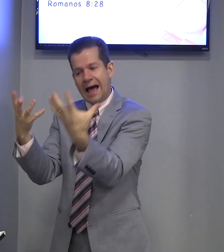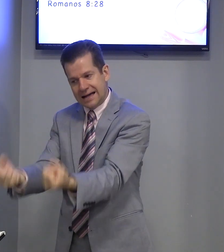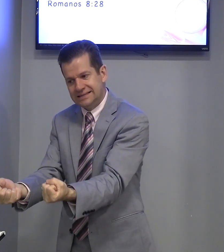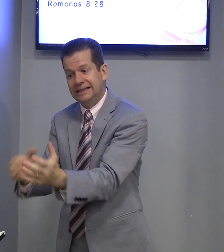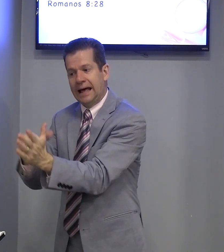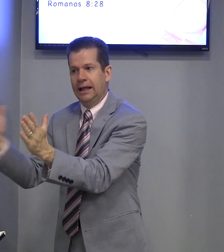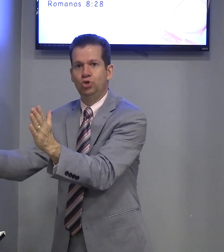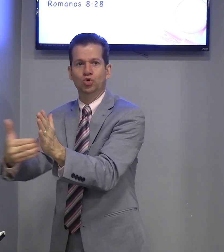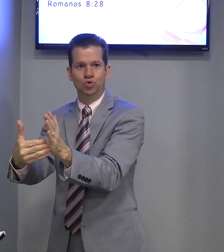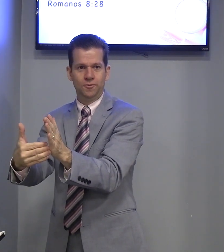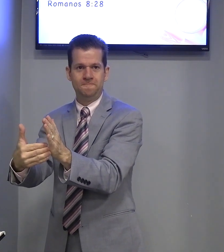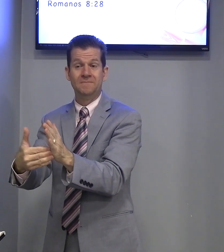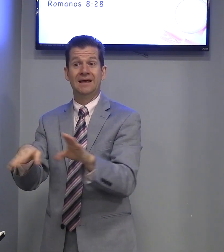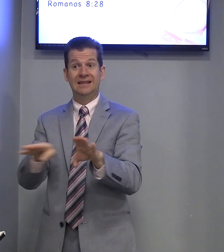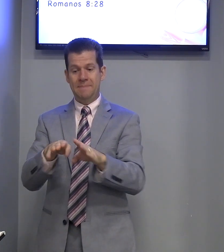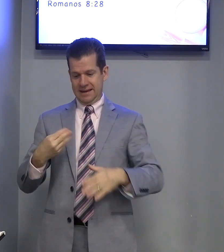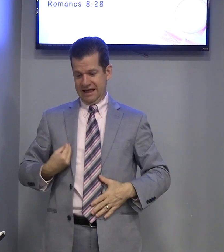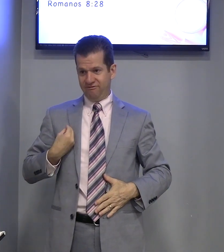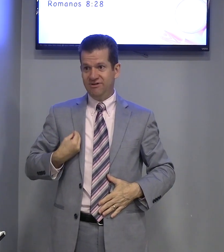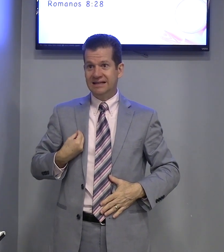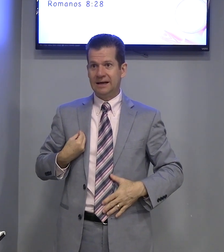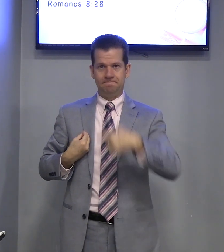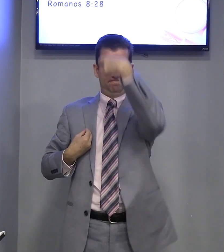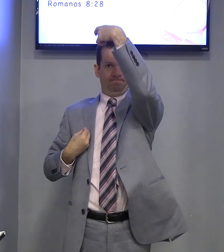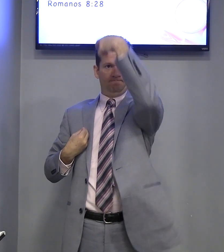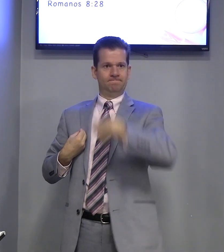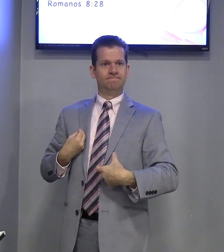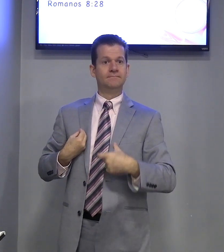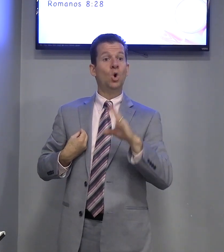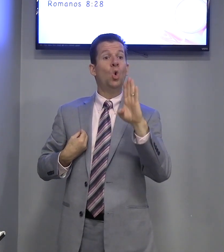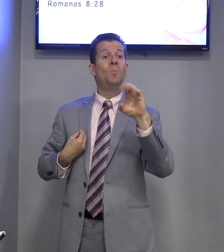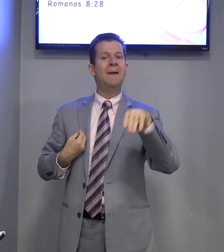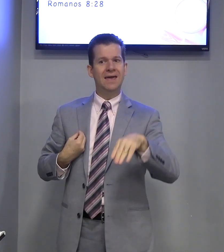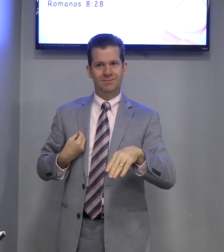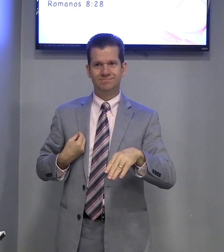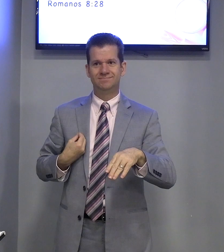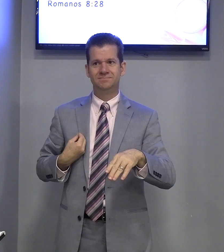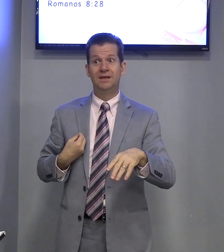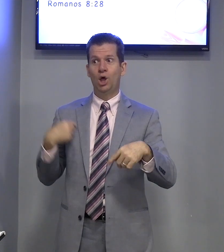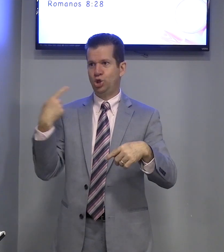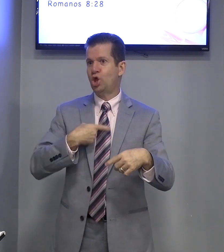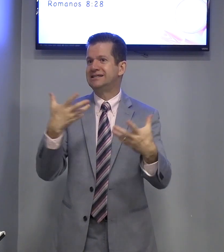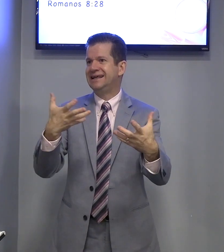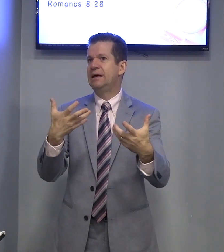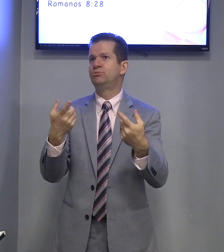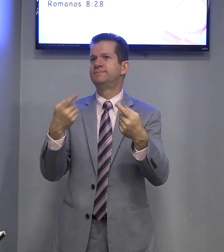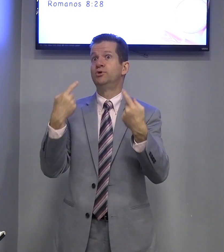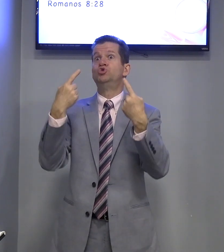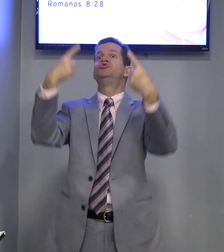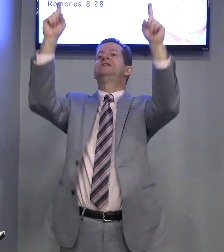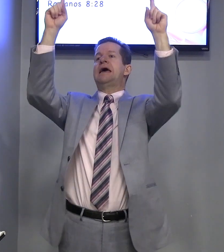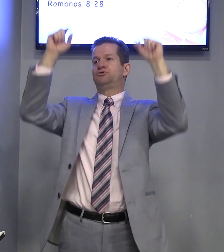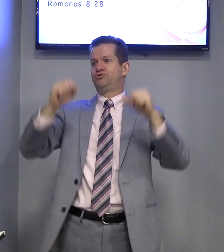aceitar tudo. Também, na vida, o bem. O bem. Nós queremos sucesso.